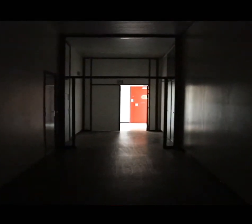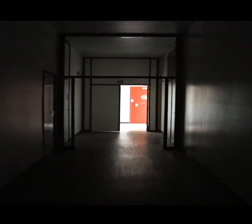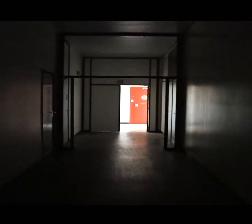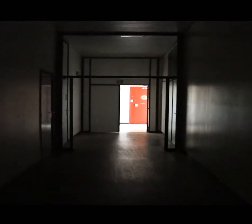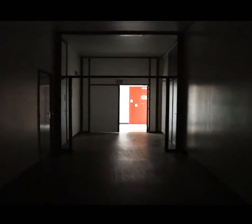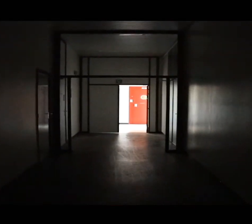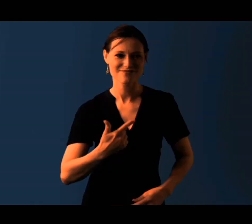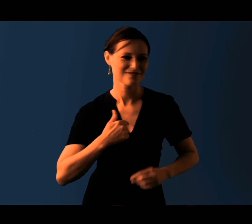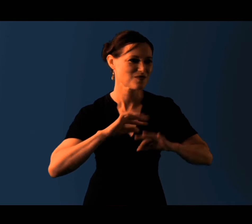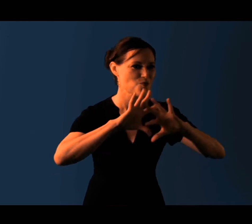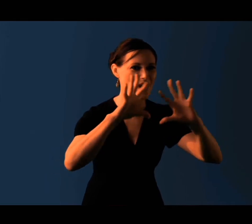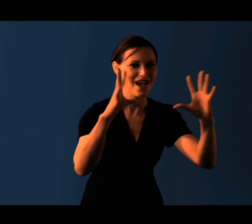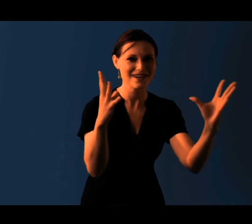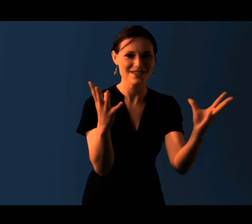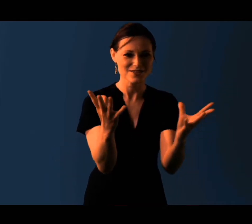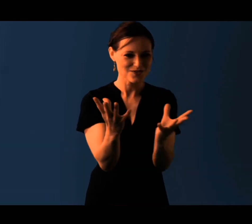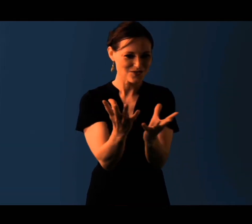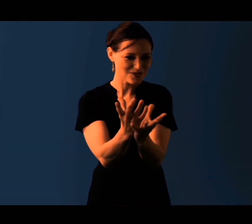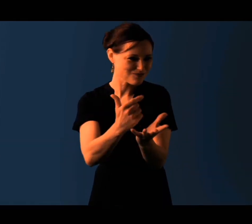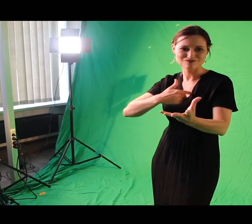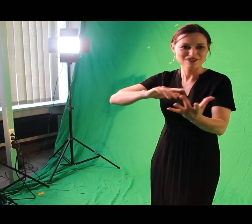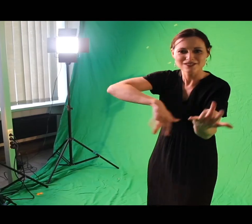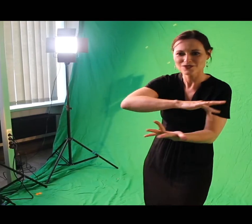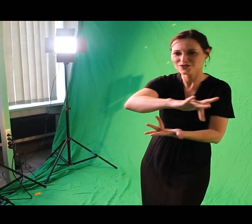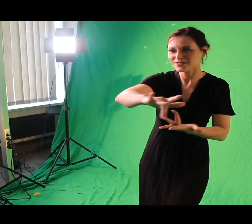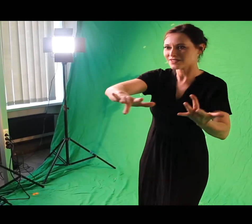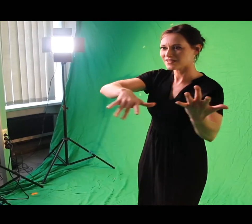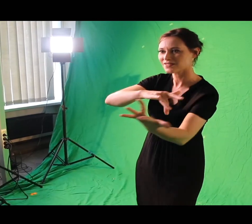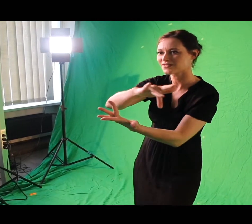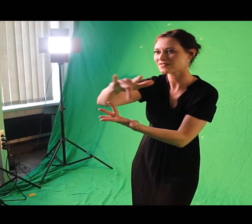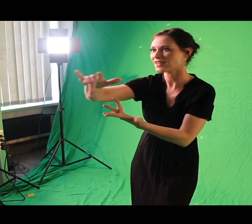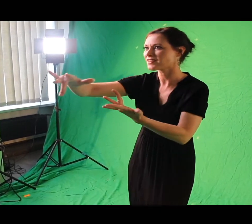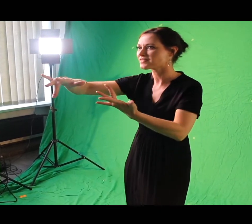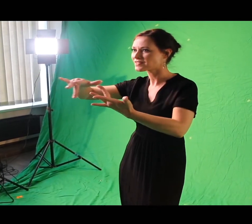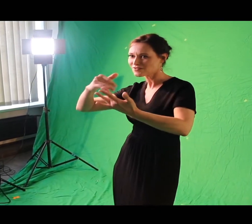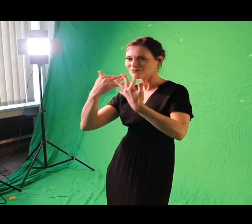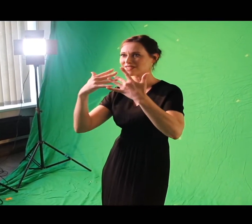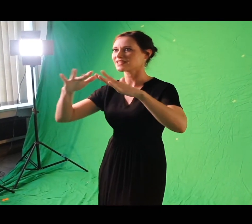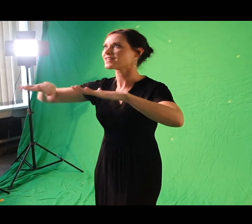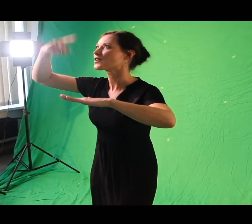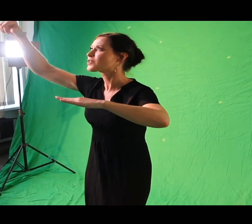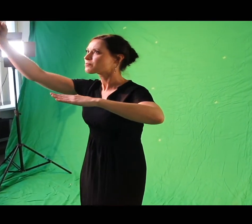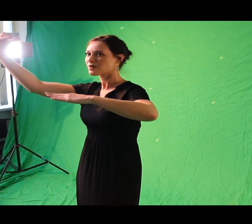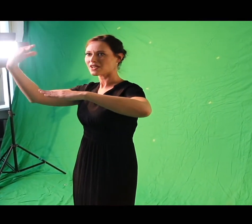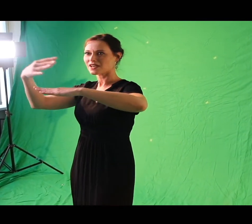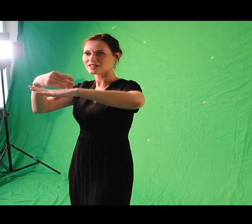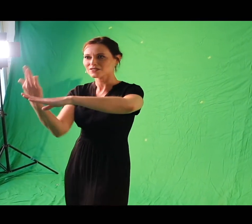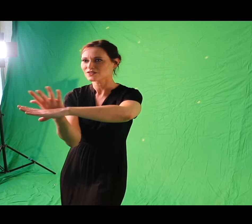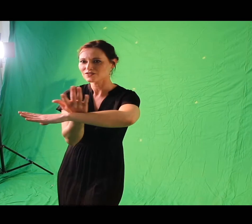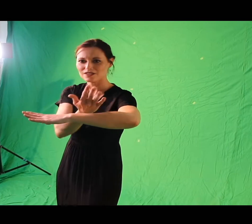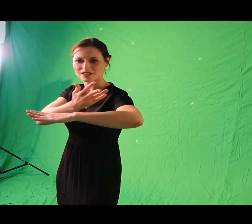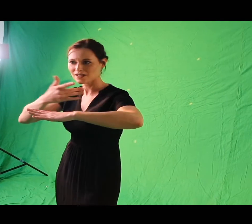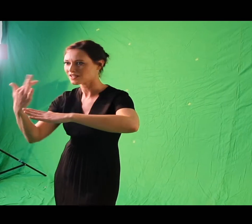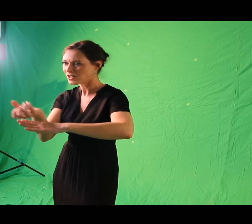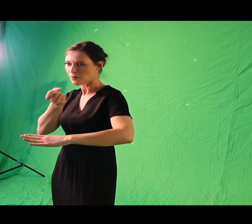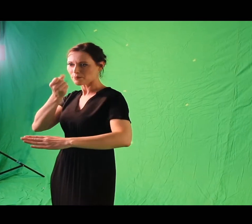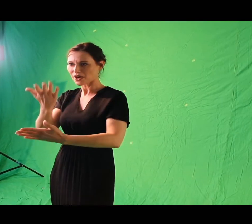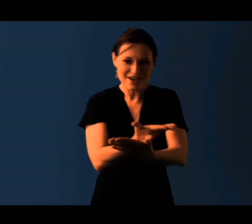J'ai vu le territoire continental se jeter dans la mer Étoilé de diamants,